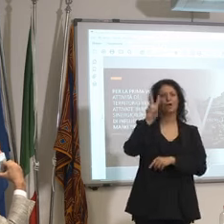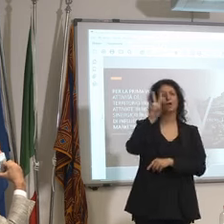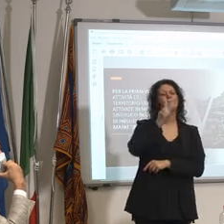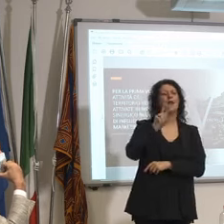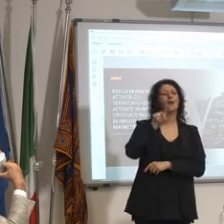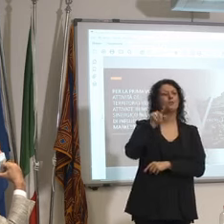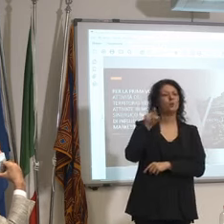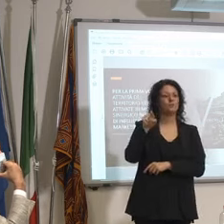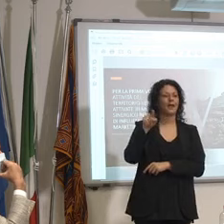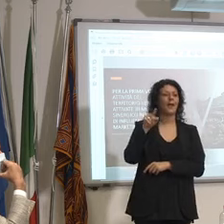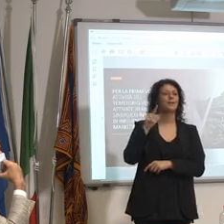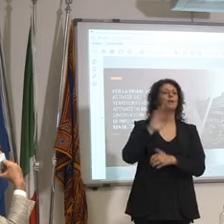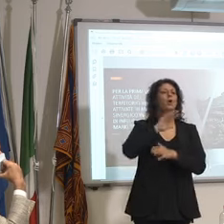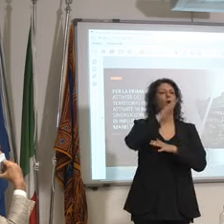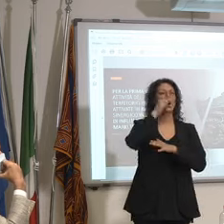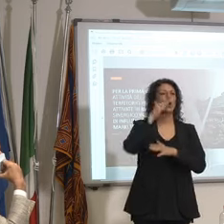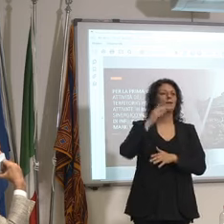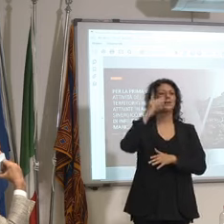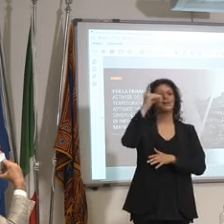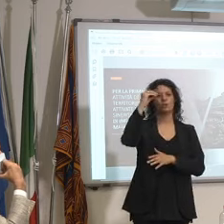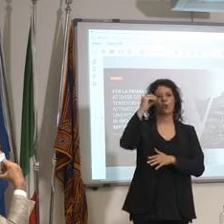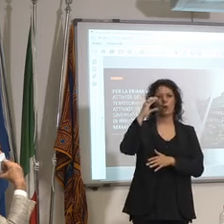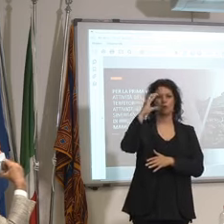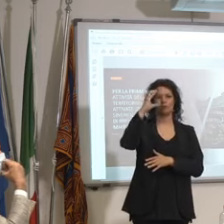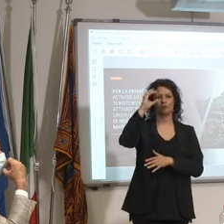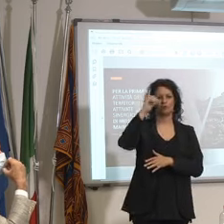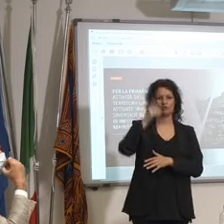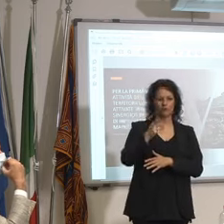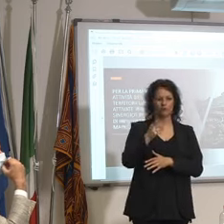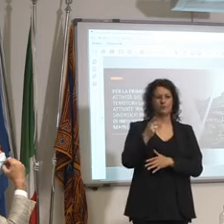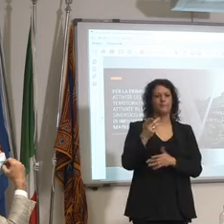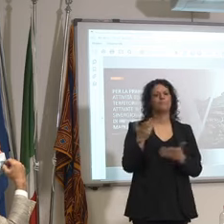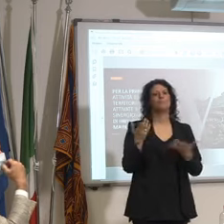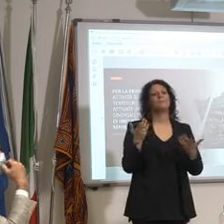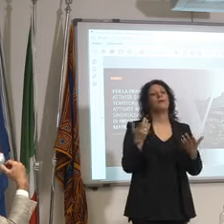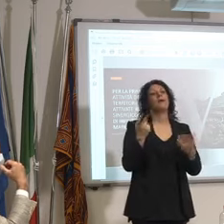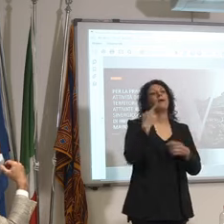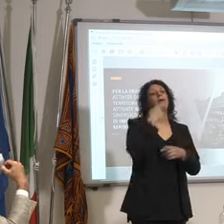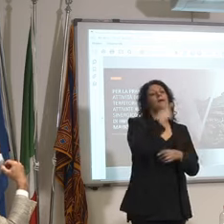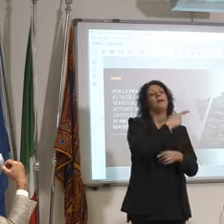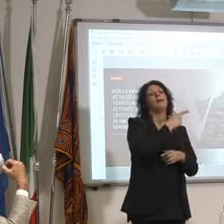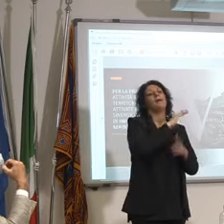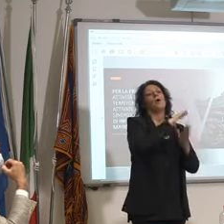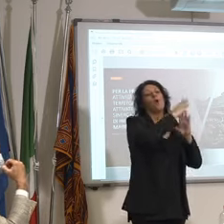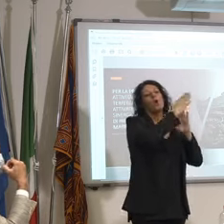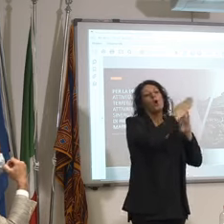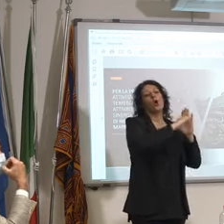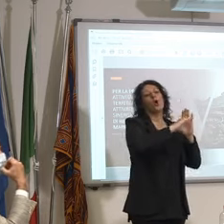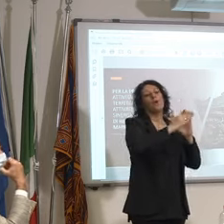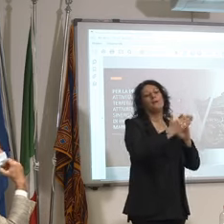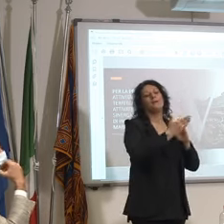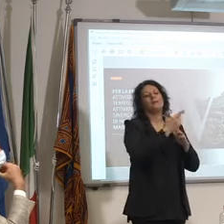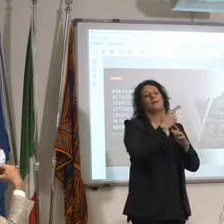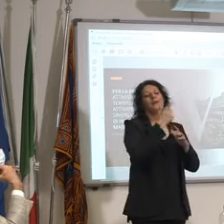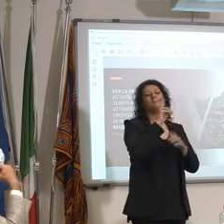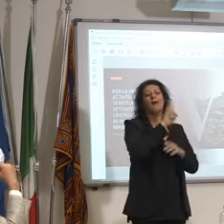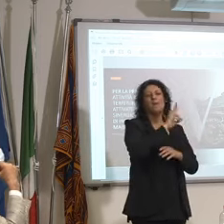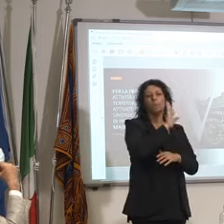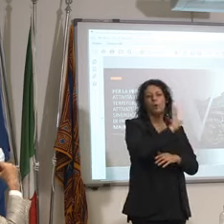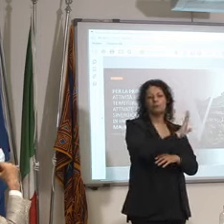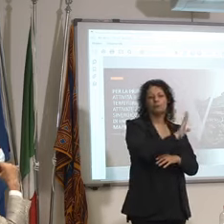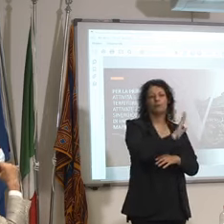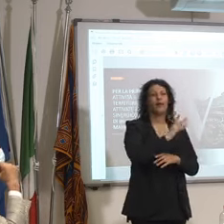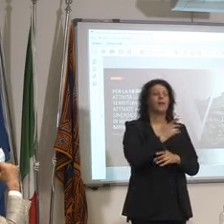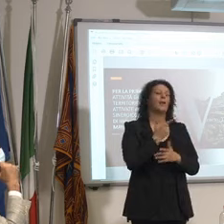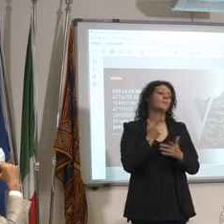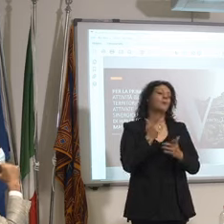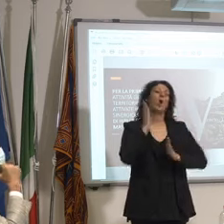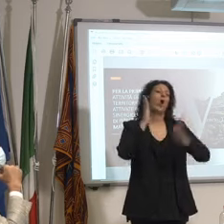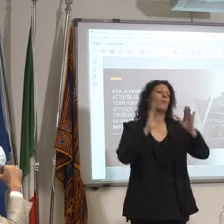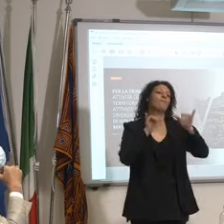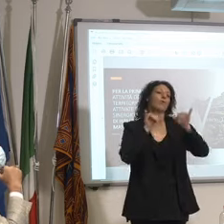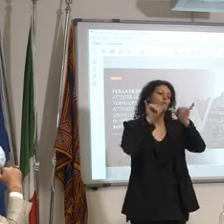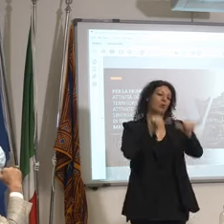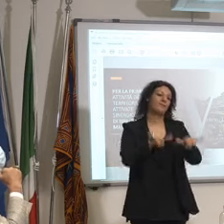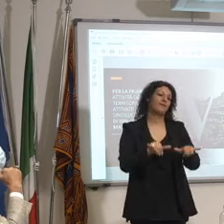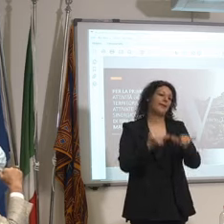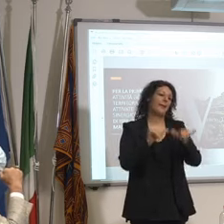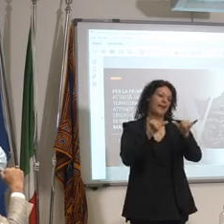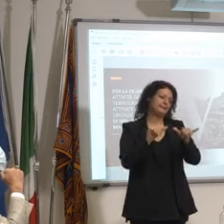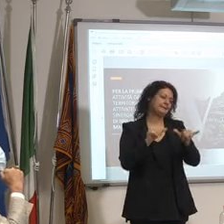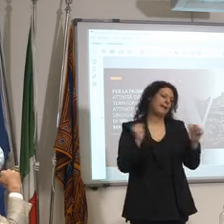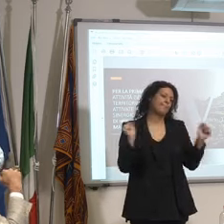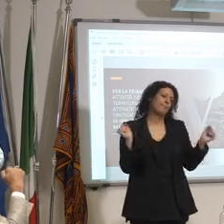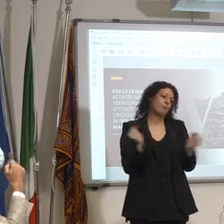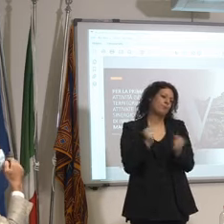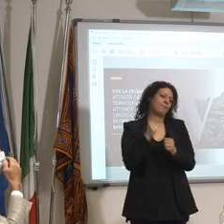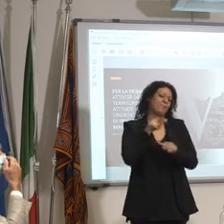o della Valpolicella a Venezia al Lago di Garda a Verona o alle Dolomiti però crescevano in doppia